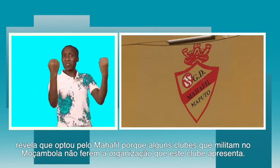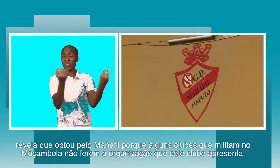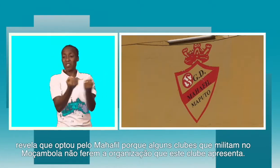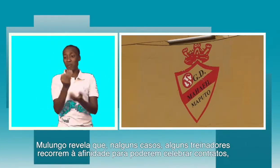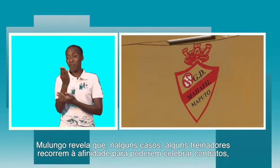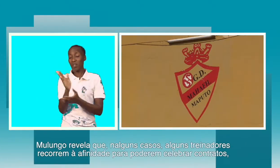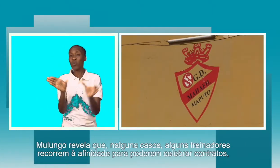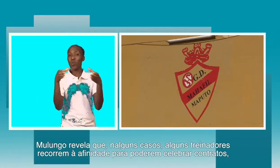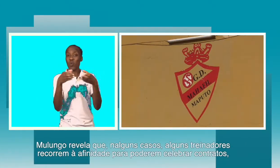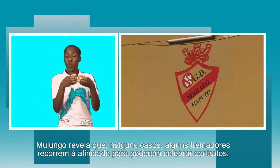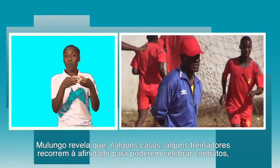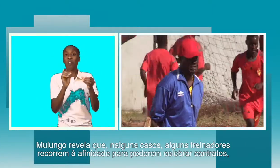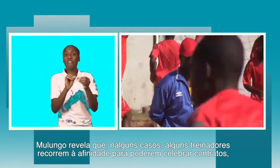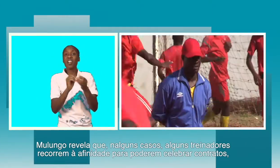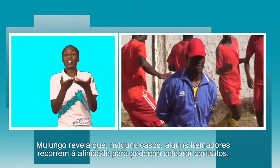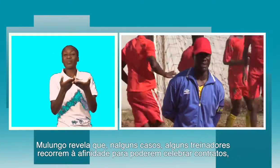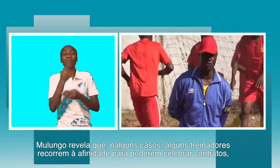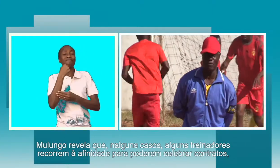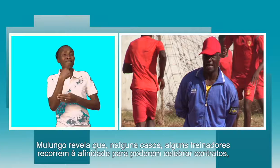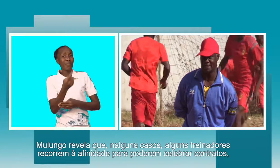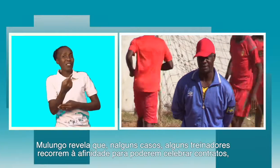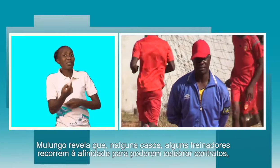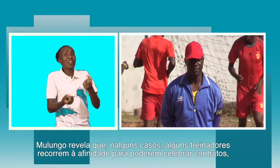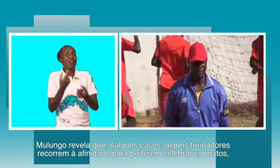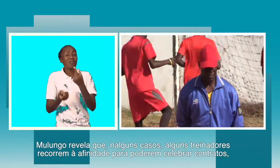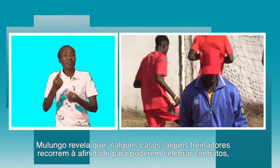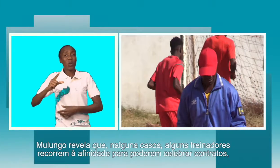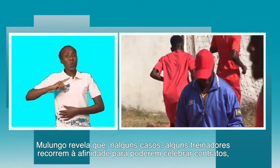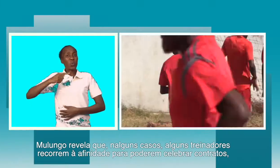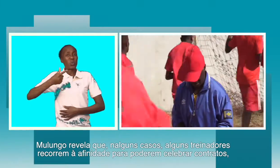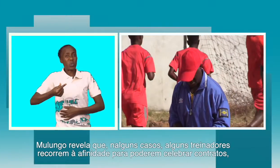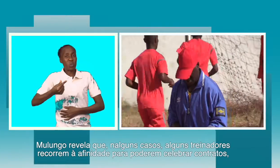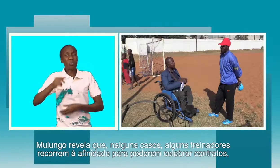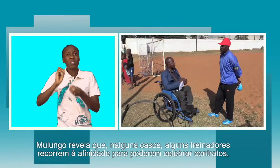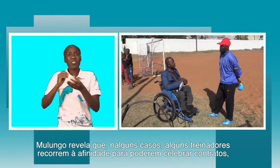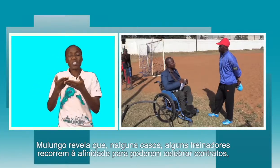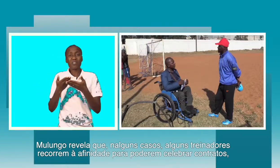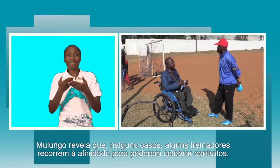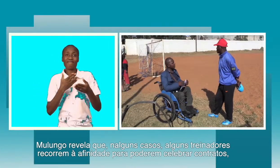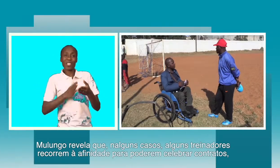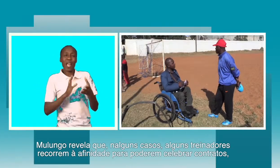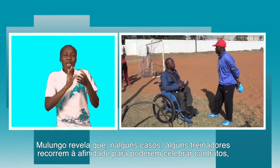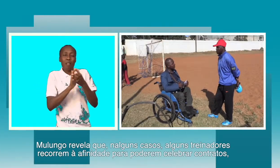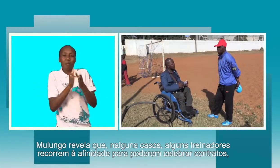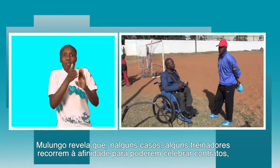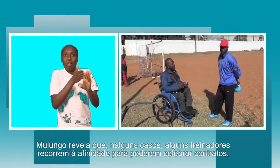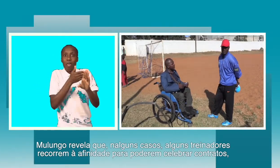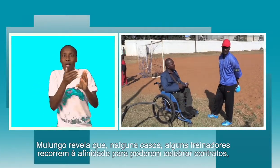Molongo revela que, em alguns casos, os treinadores recorrem a afinidades para poder celebrar